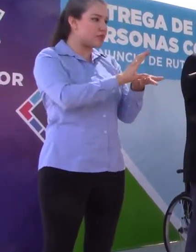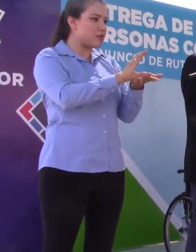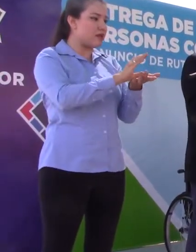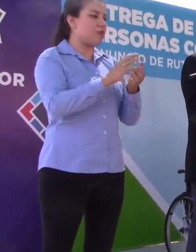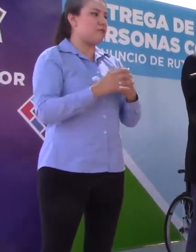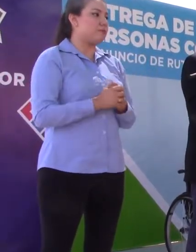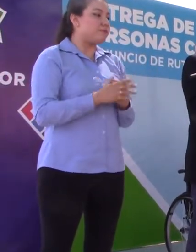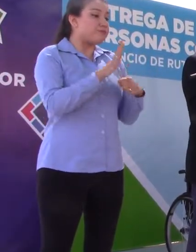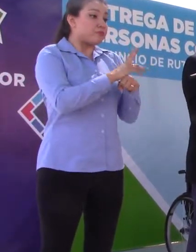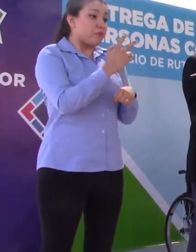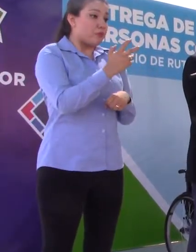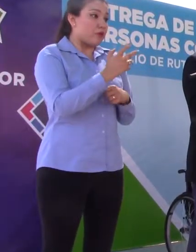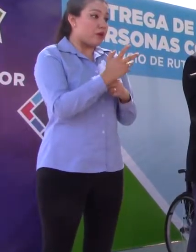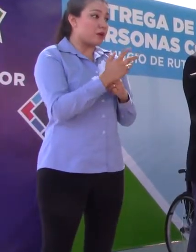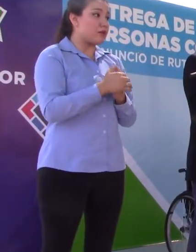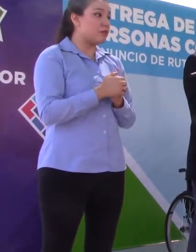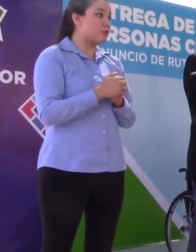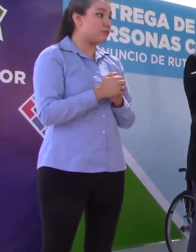ellas están las personas con algún tipo de discapacidad.